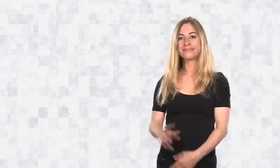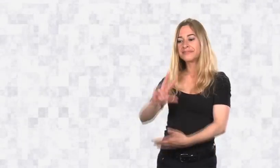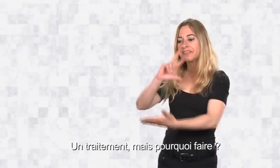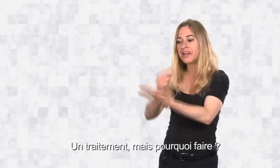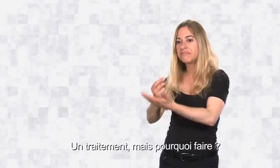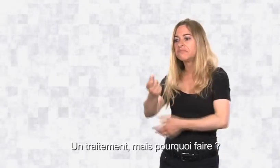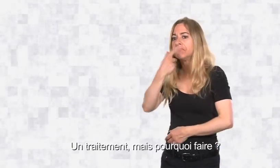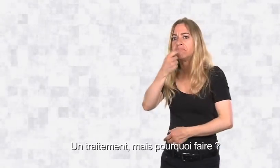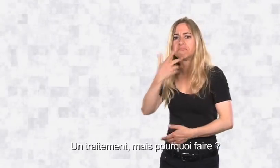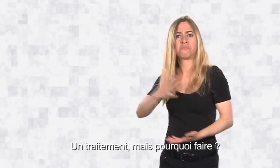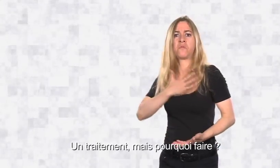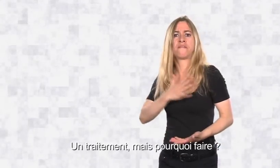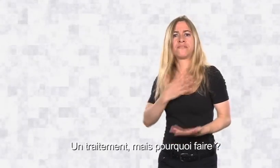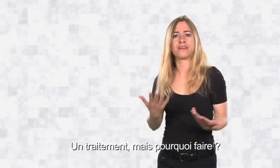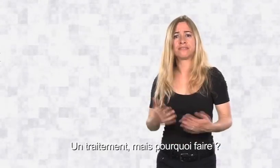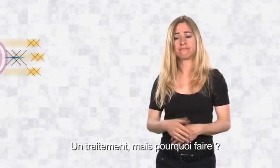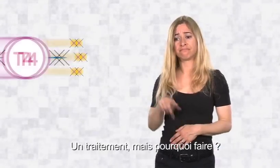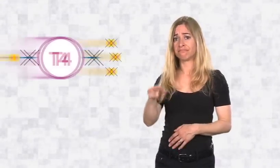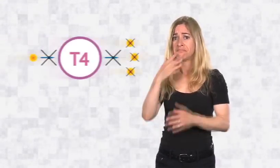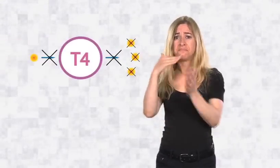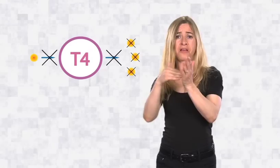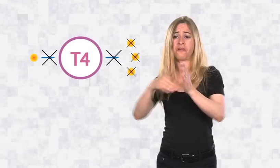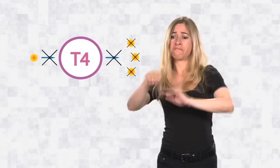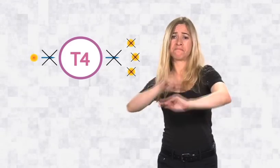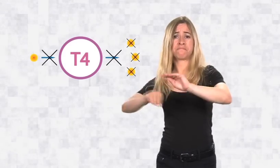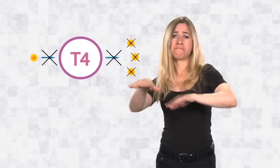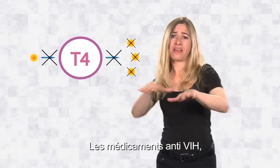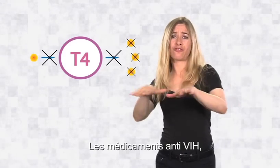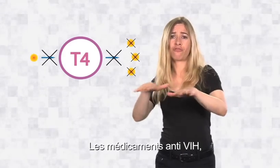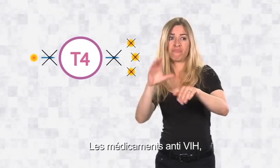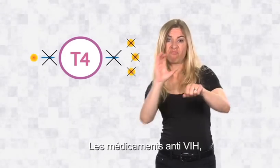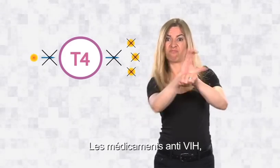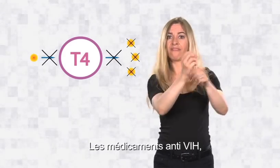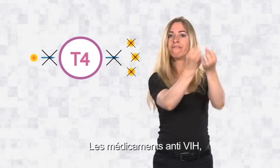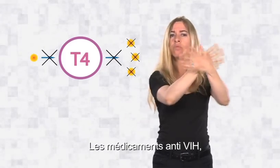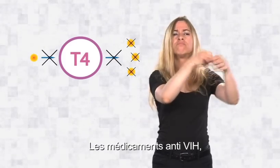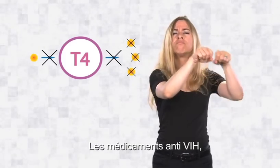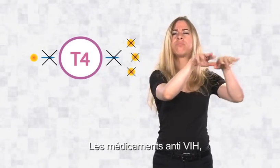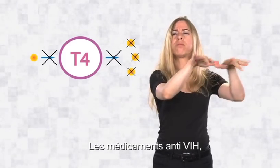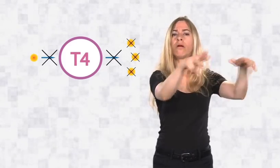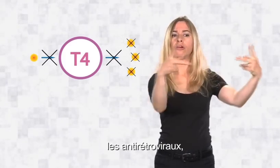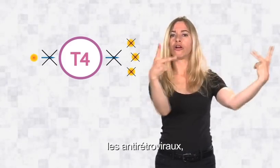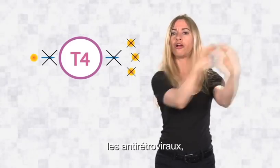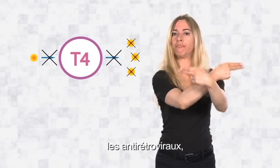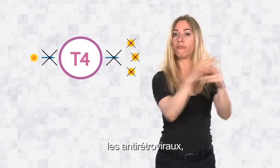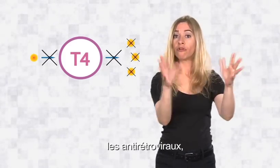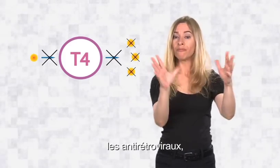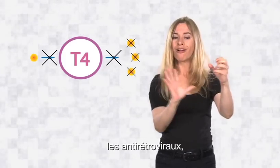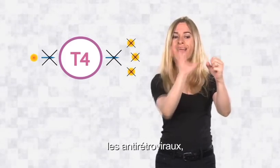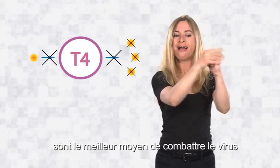Un traitement, mais pour quoi faire ? Les médicaments anti-VIH, les antirétroviraux, sont le meilleur